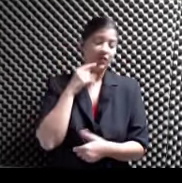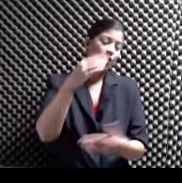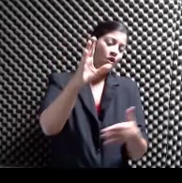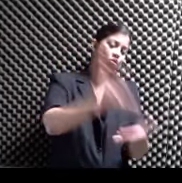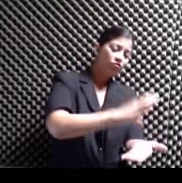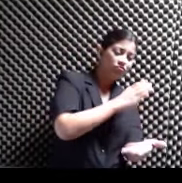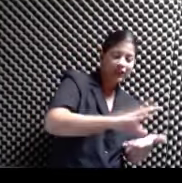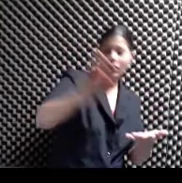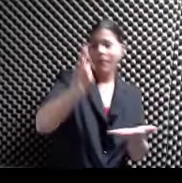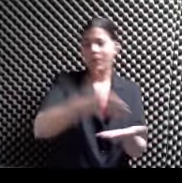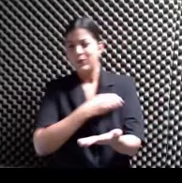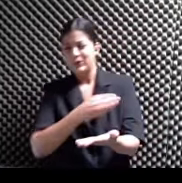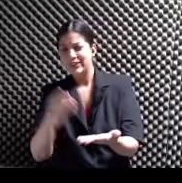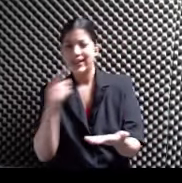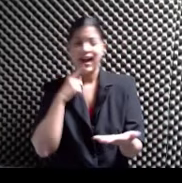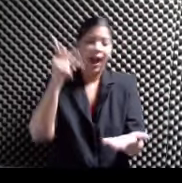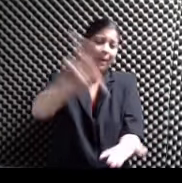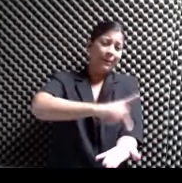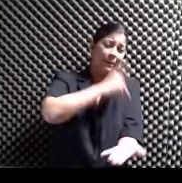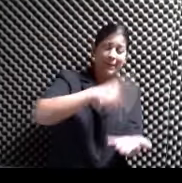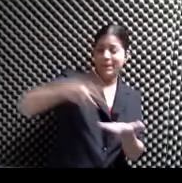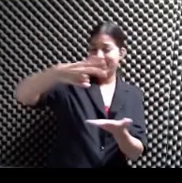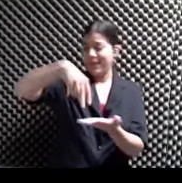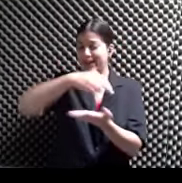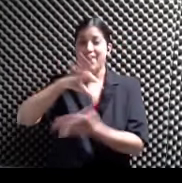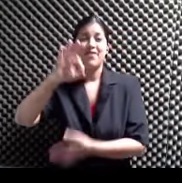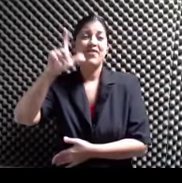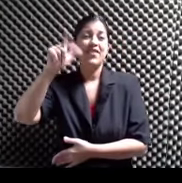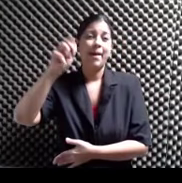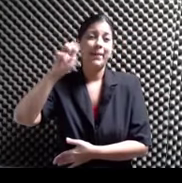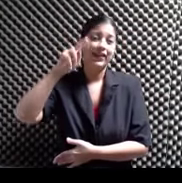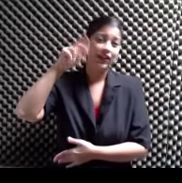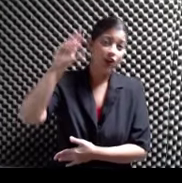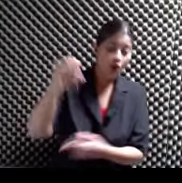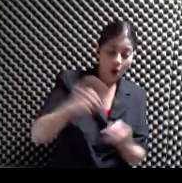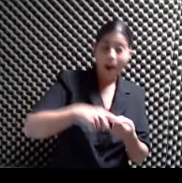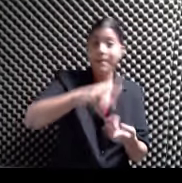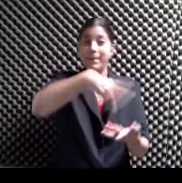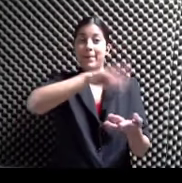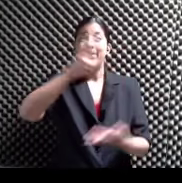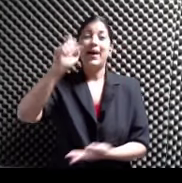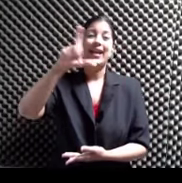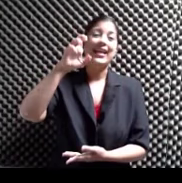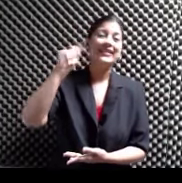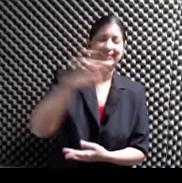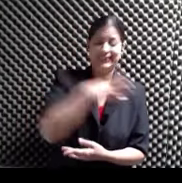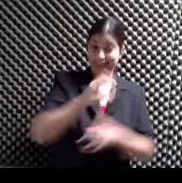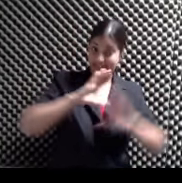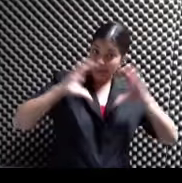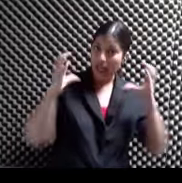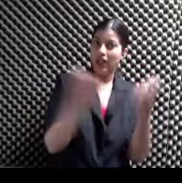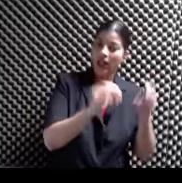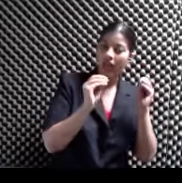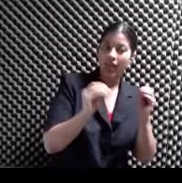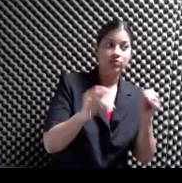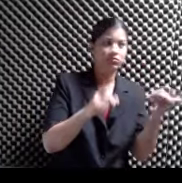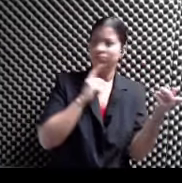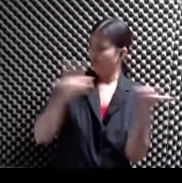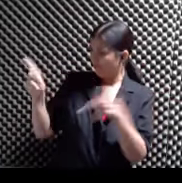Recitales Hasta baile flamenco Ballet Y clases magistrales Esa gente se ha fusionado No, Es que te digo